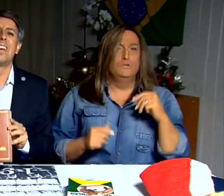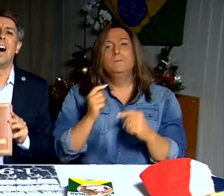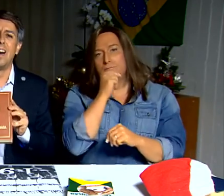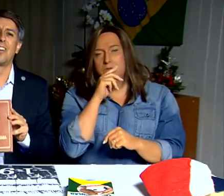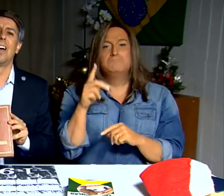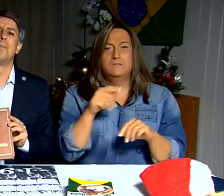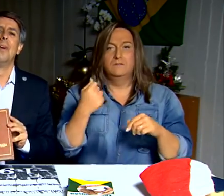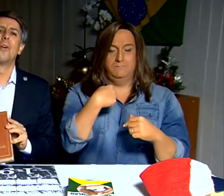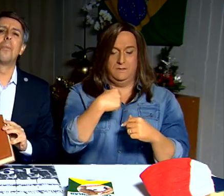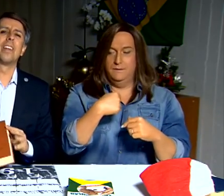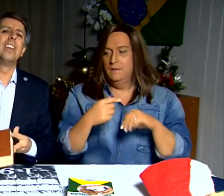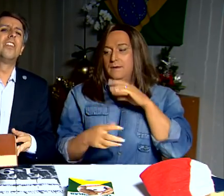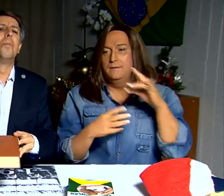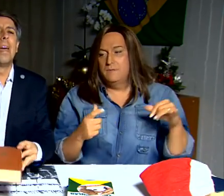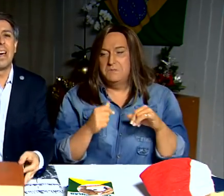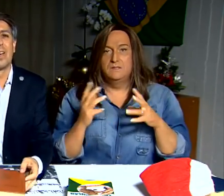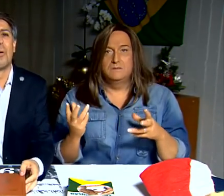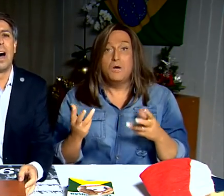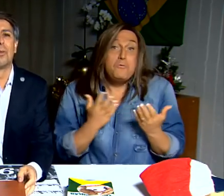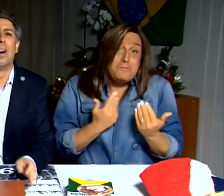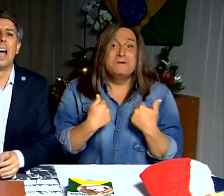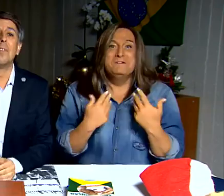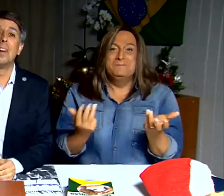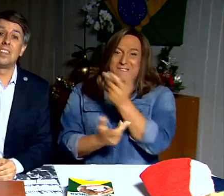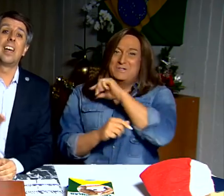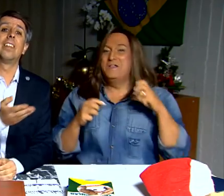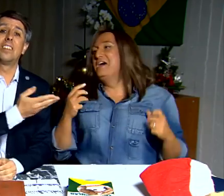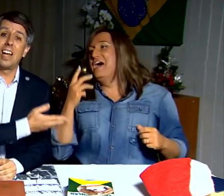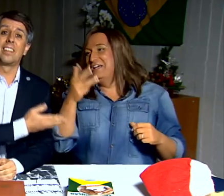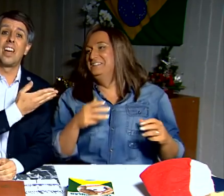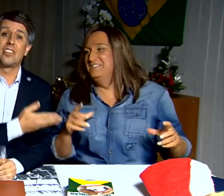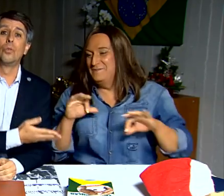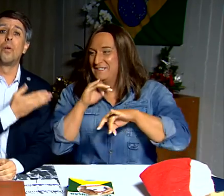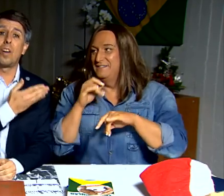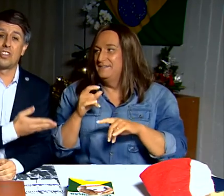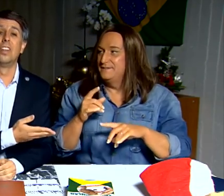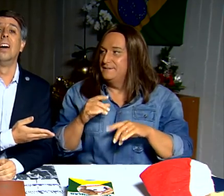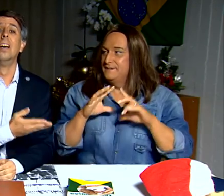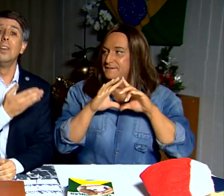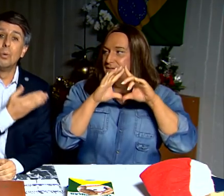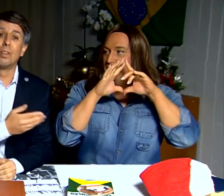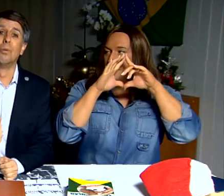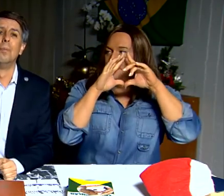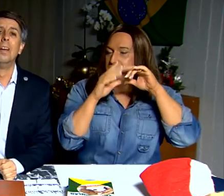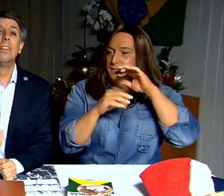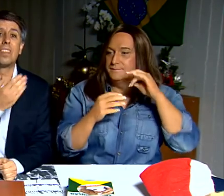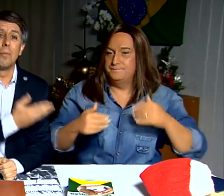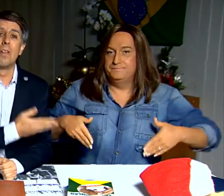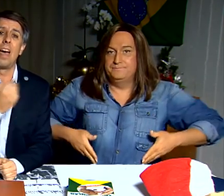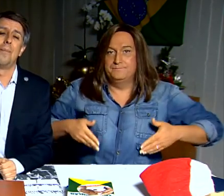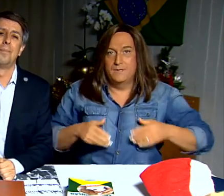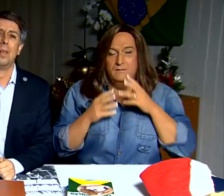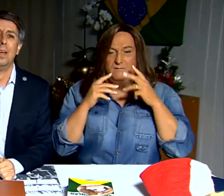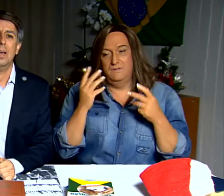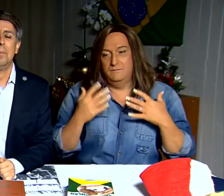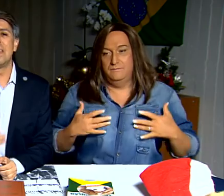presentear a Ângela com presente bem adequado à infelicidade dela ter nascido com vagina e útero, de ser